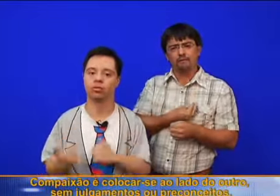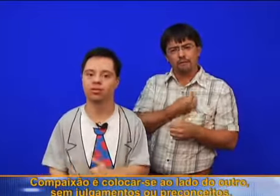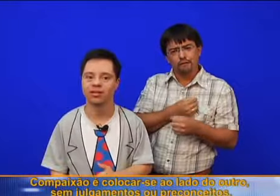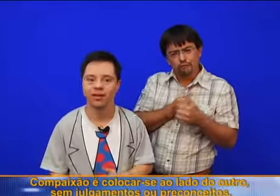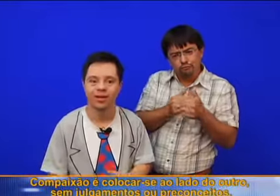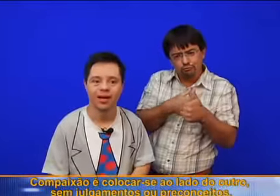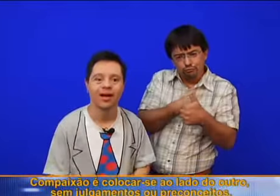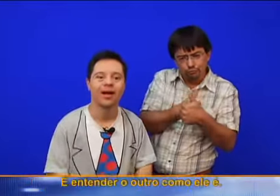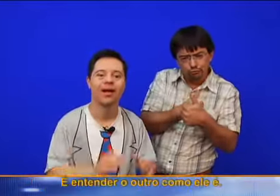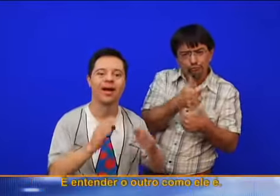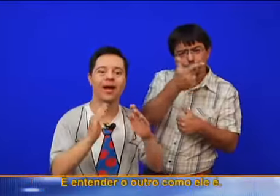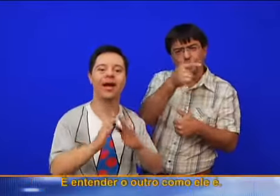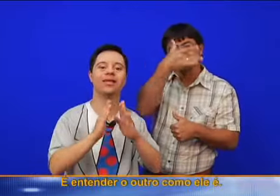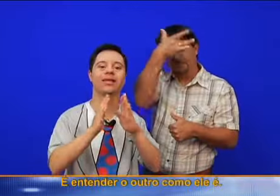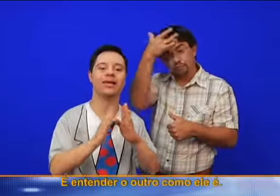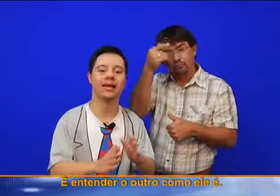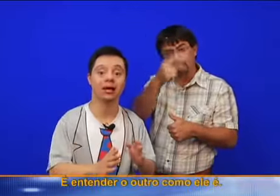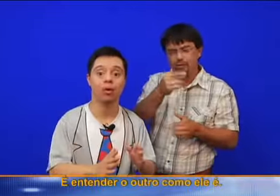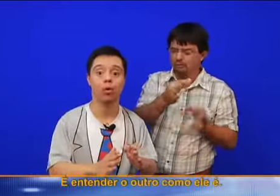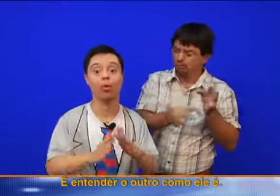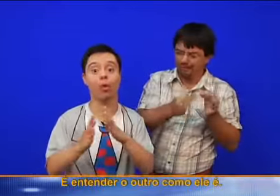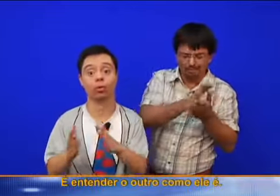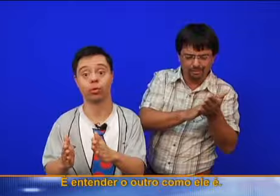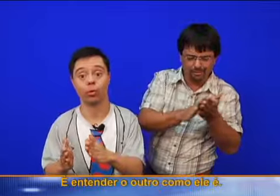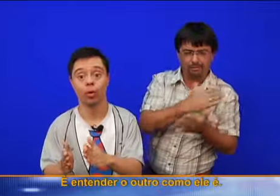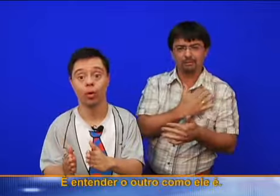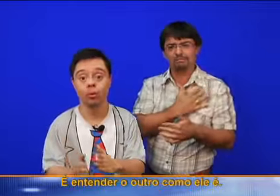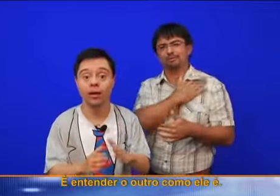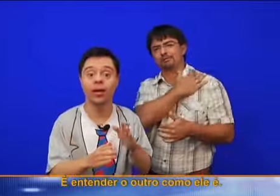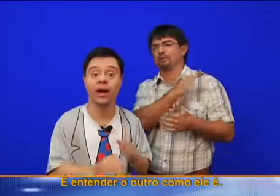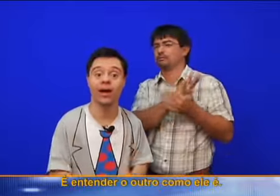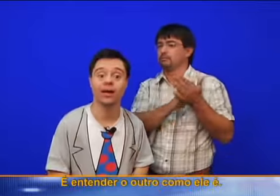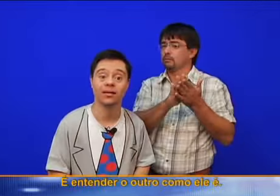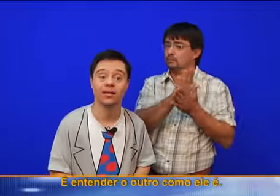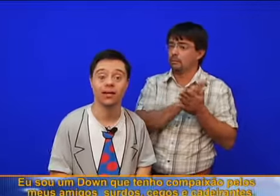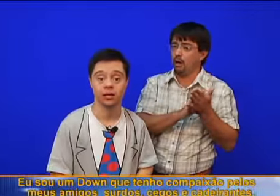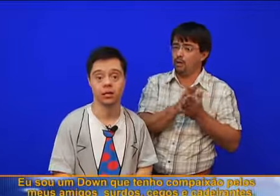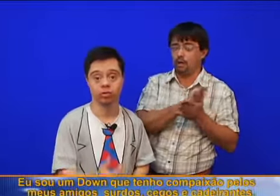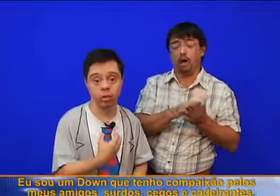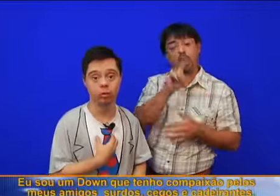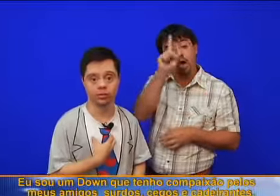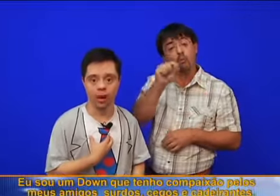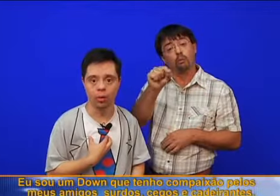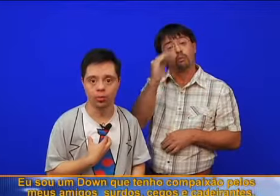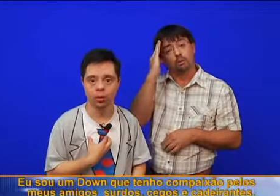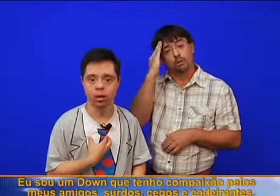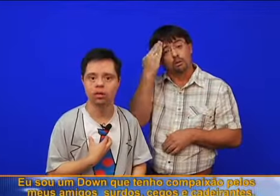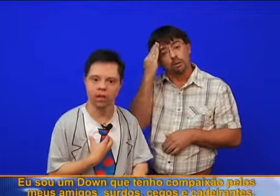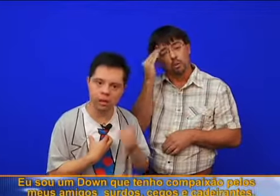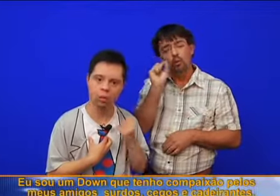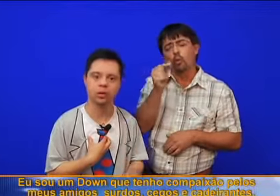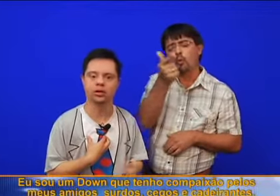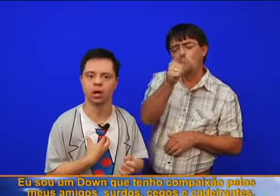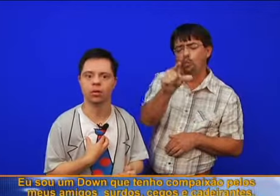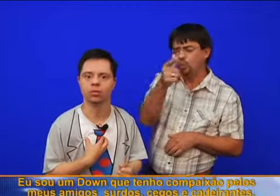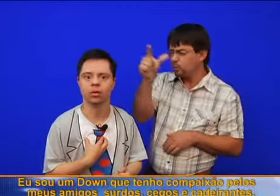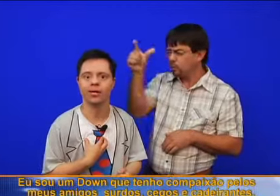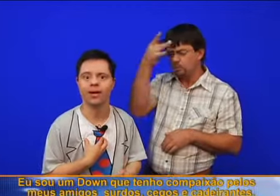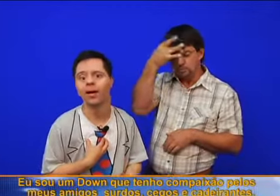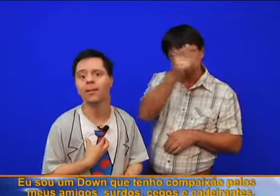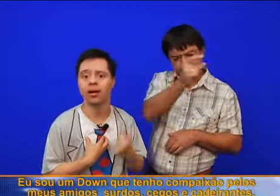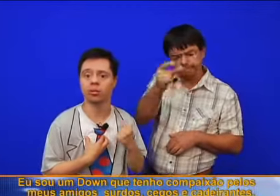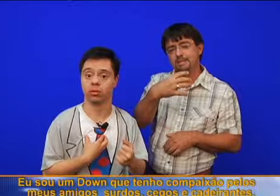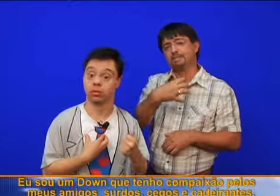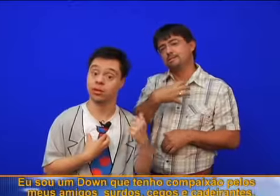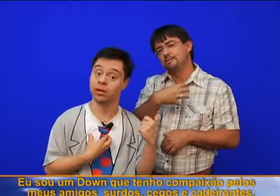preconceitos. É entender o outro como ele é. Eu sou um Down que tem compaixão